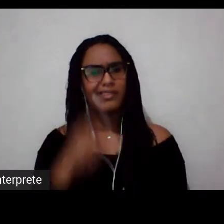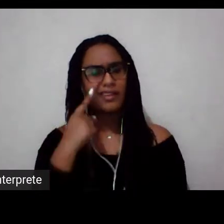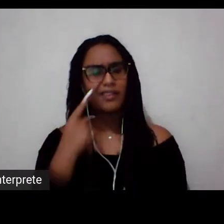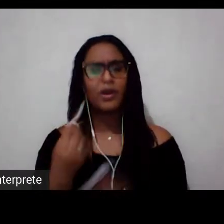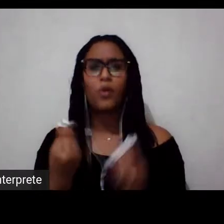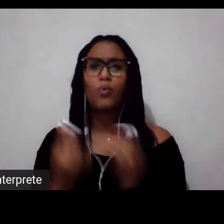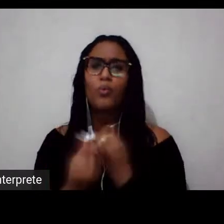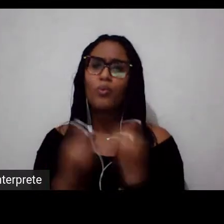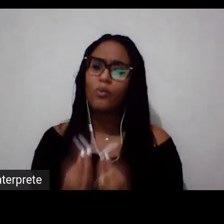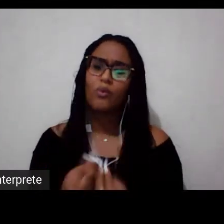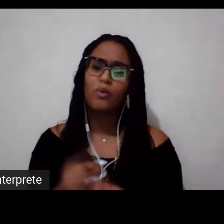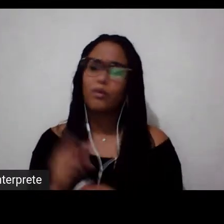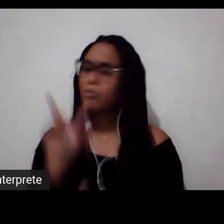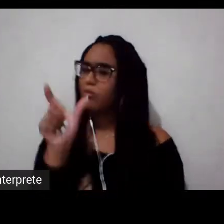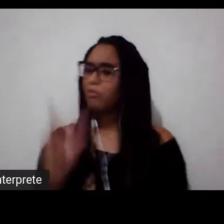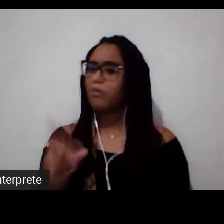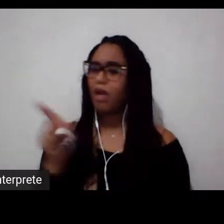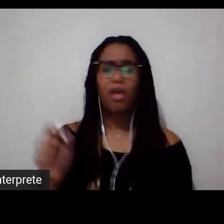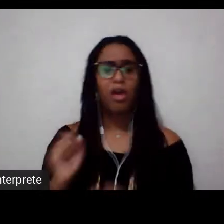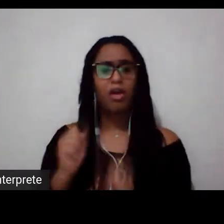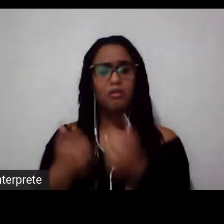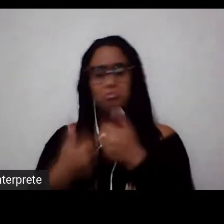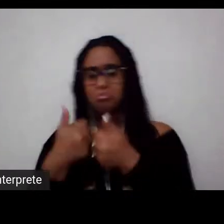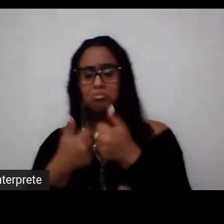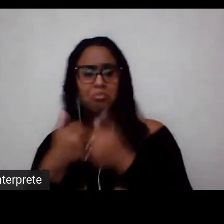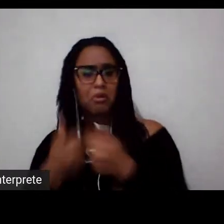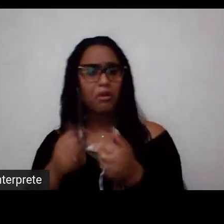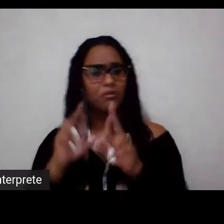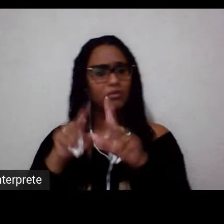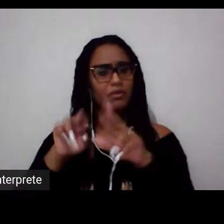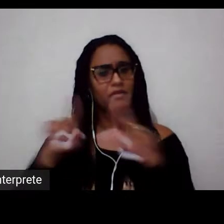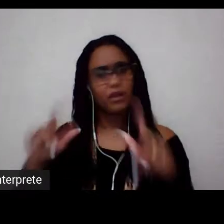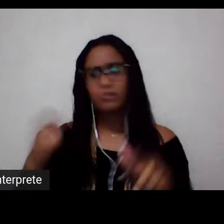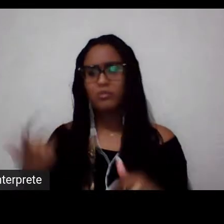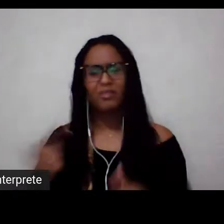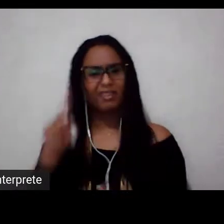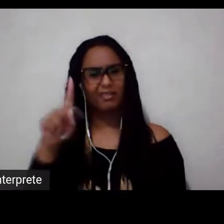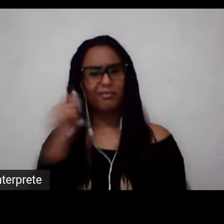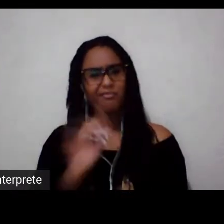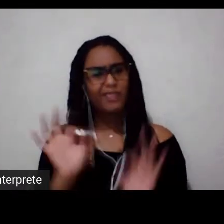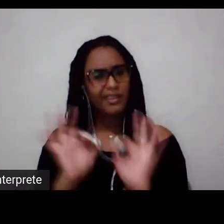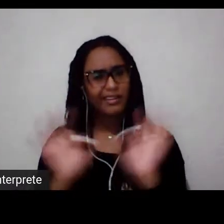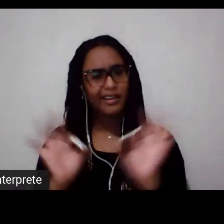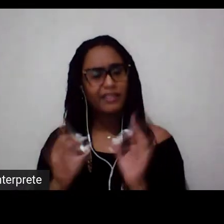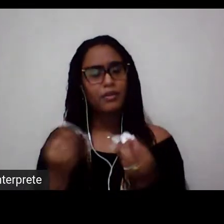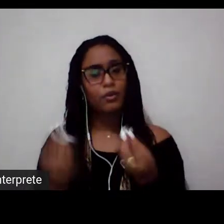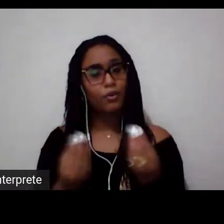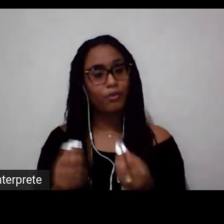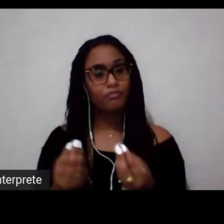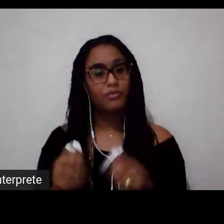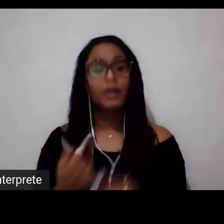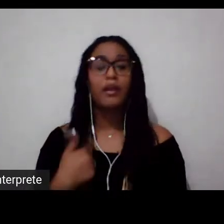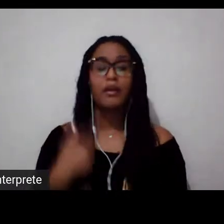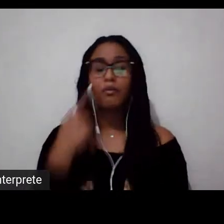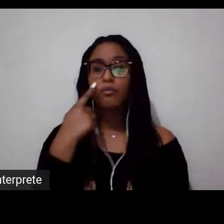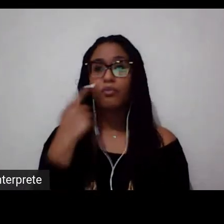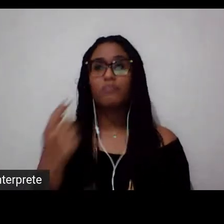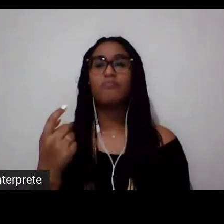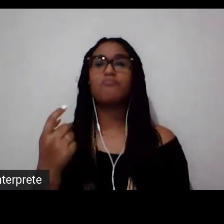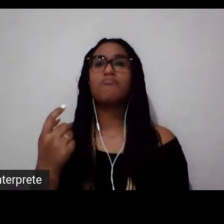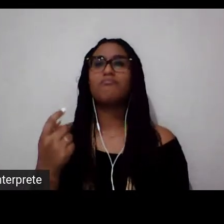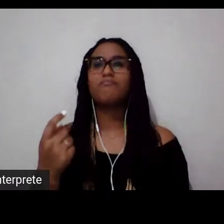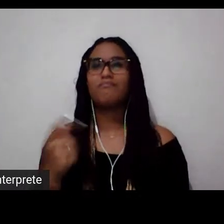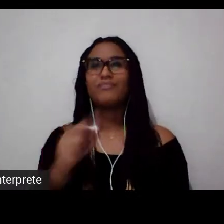Isso sempre foi me incomodando. E a partir desse incômodo, eu comecei, digamos assim, a olhar com mais atenção